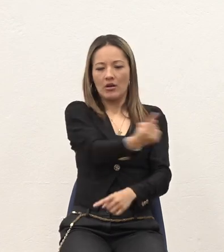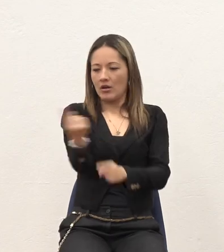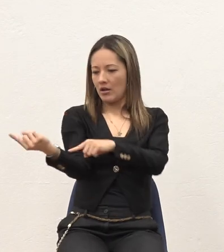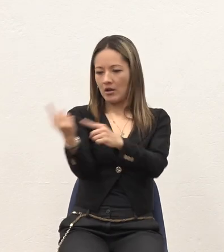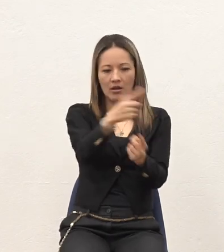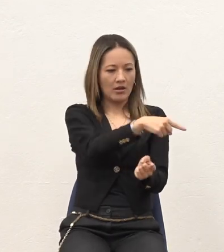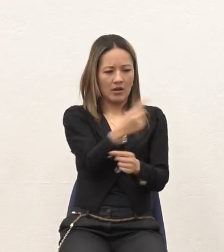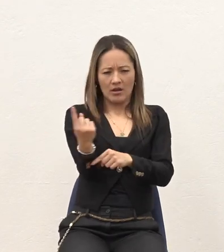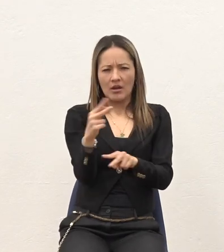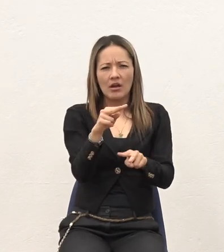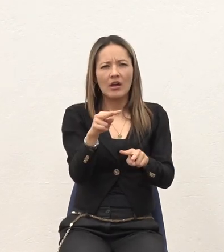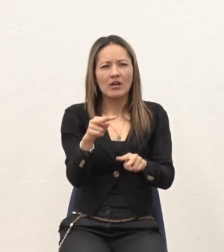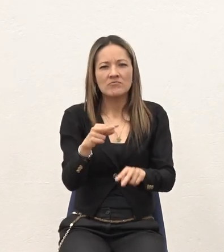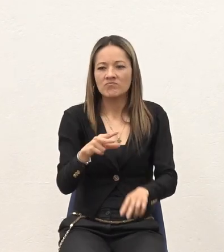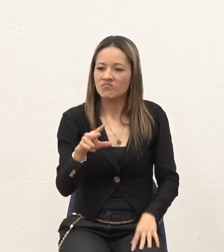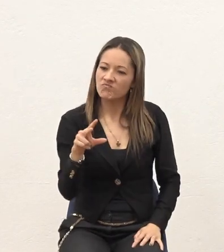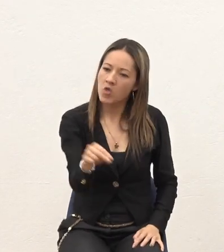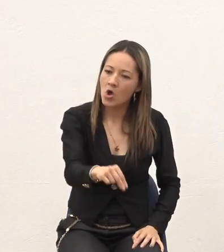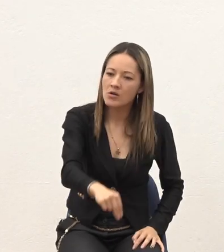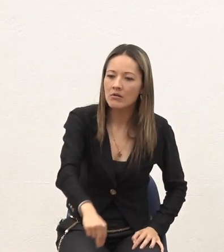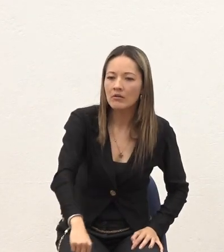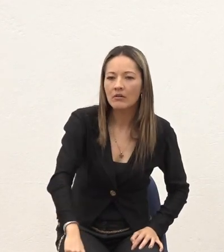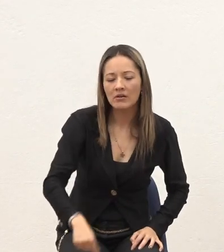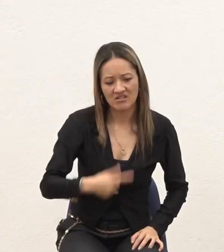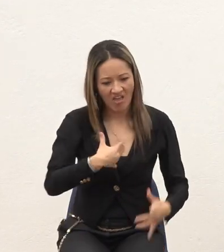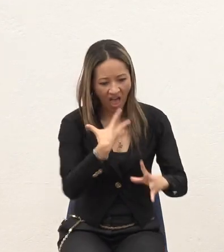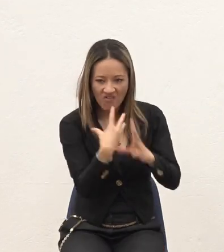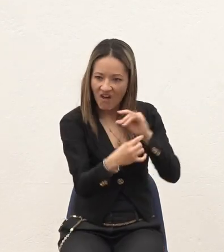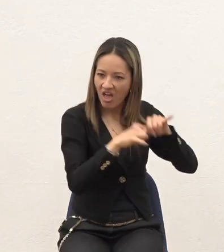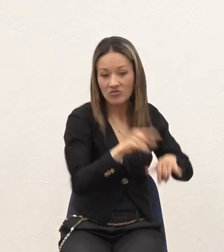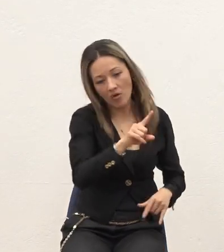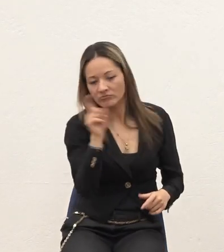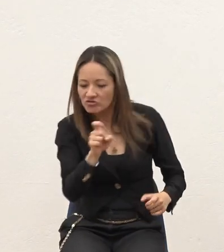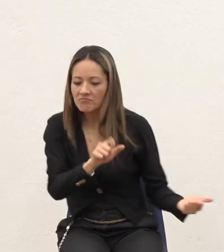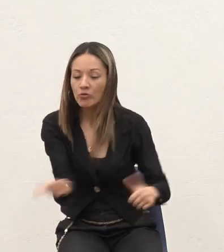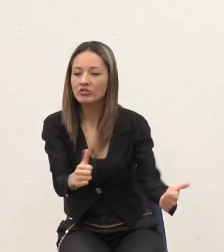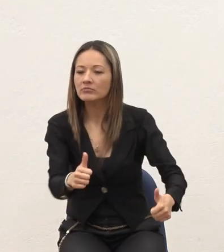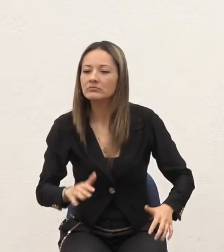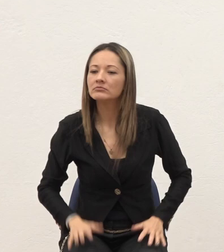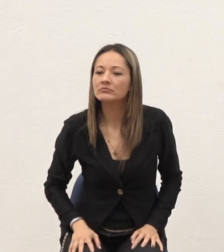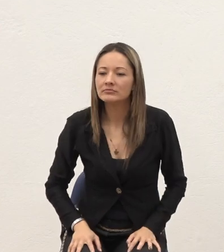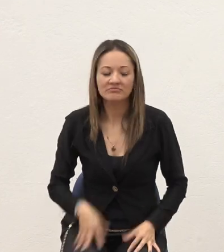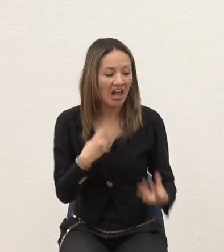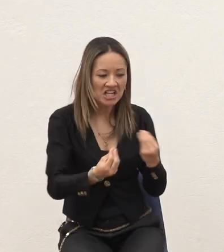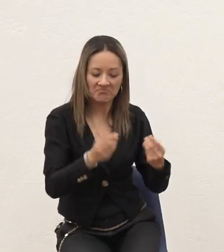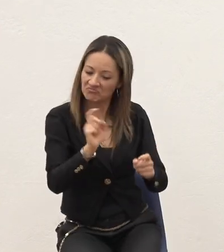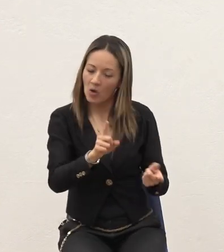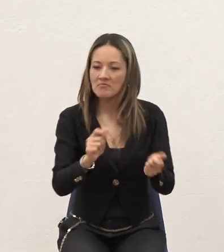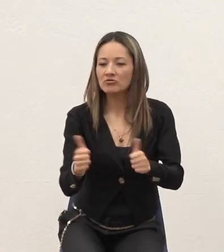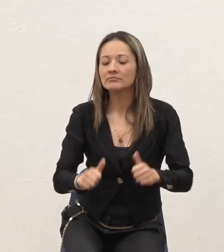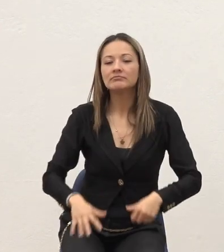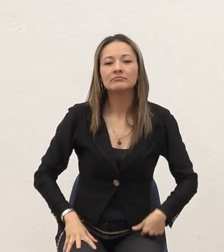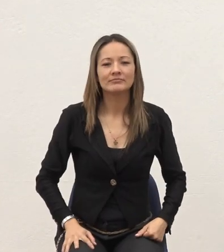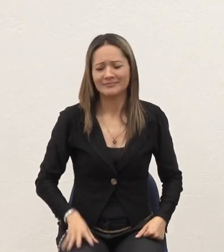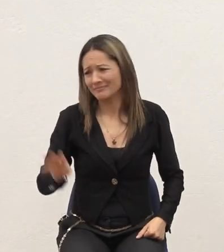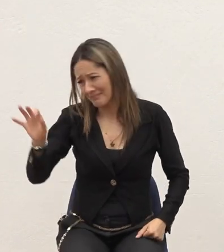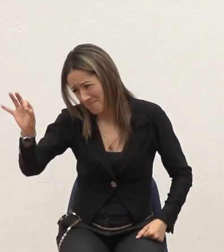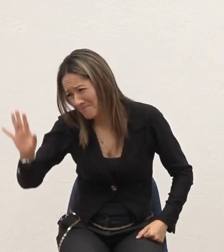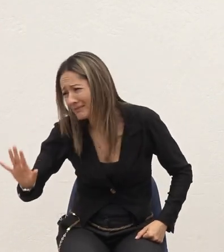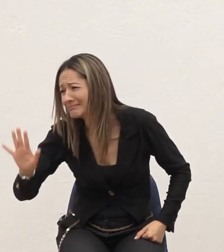dije Pues no señor Yo no me quedo afuera ¿Qué hay que hacer? De bautizarse Pastor Me hace un favor Me